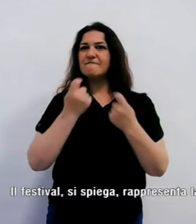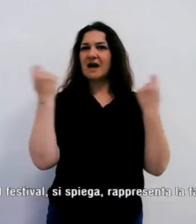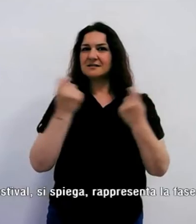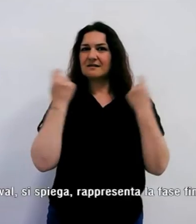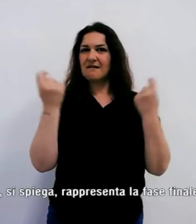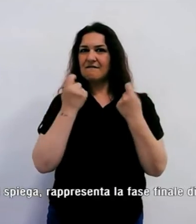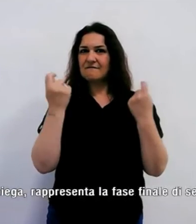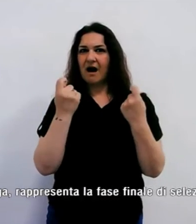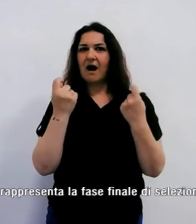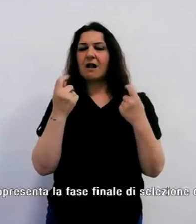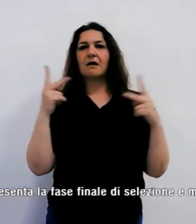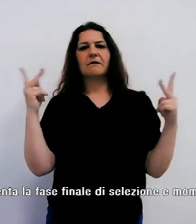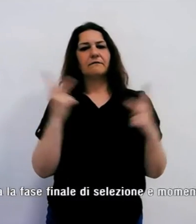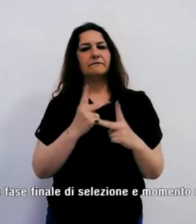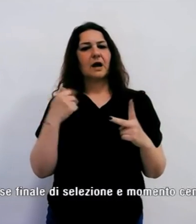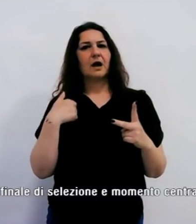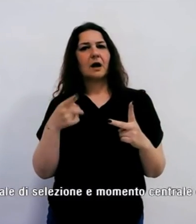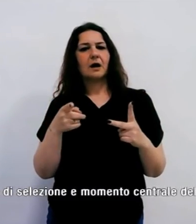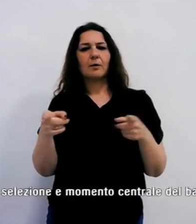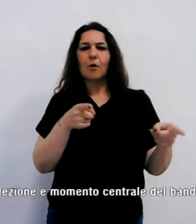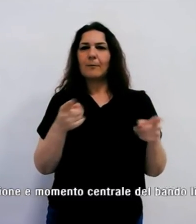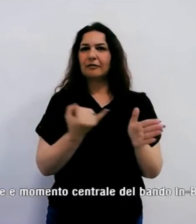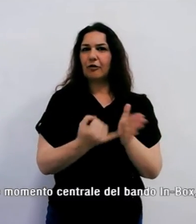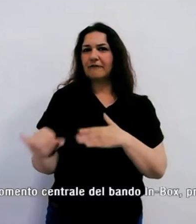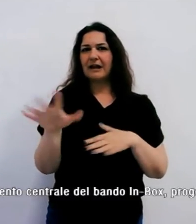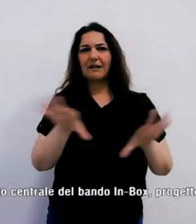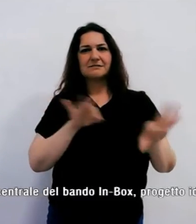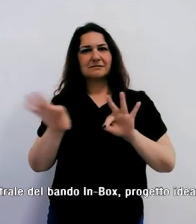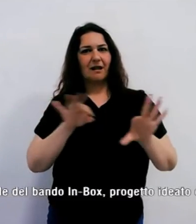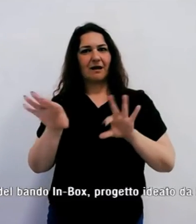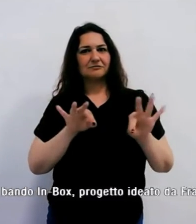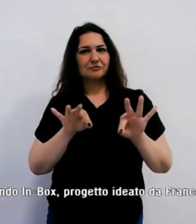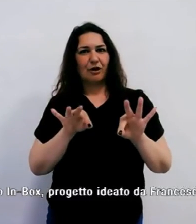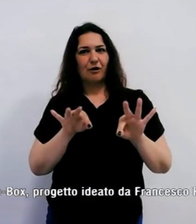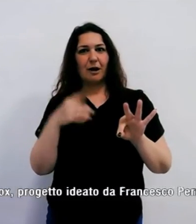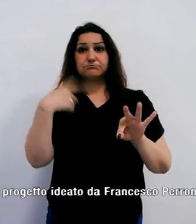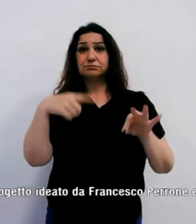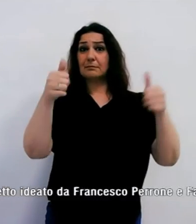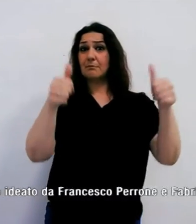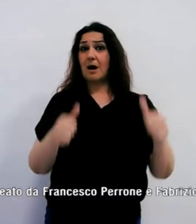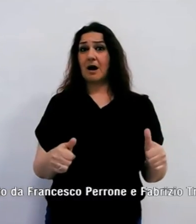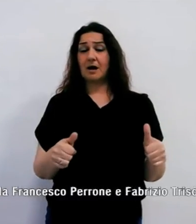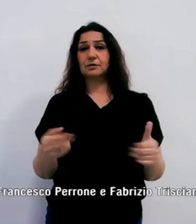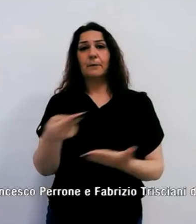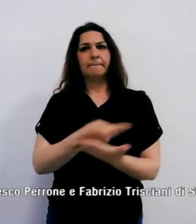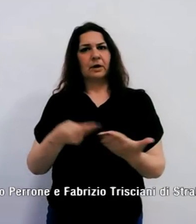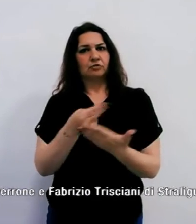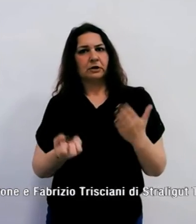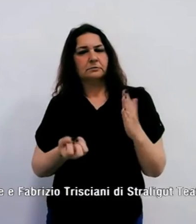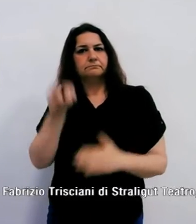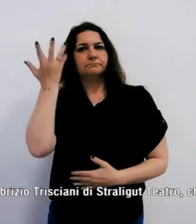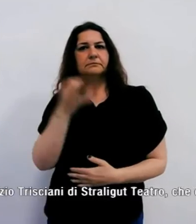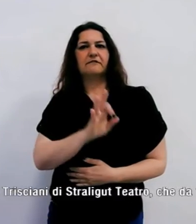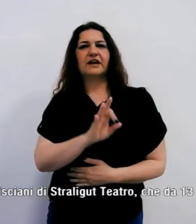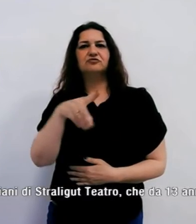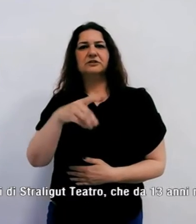la fase finale di selezione e momento centrale del Bando, progetto ideato da Francesco Perrone